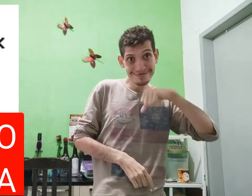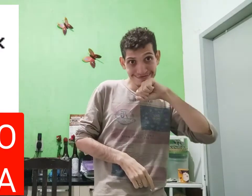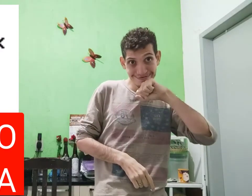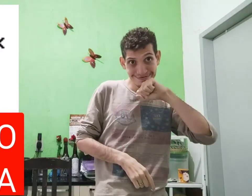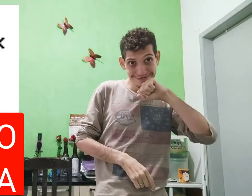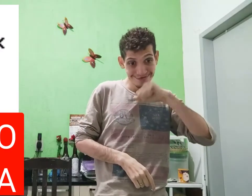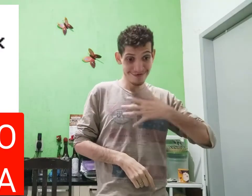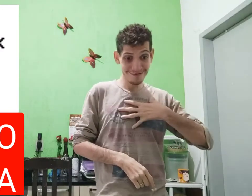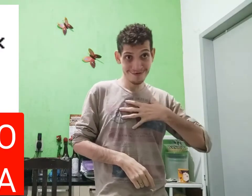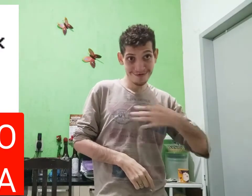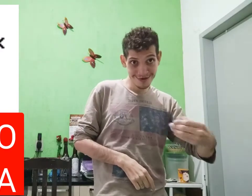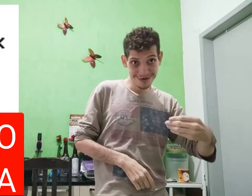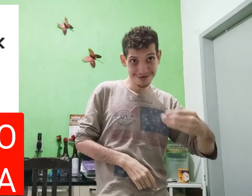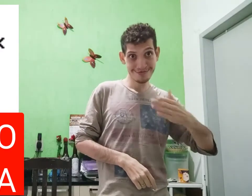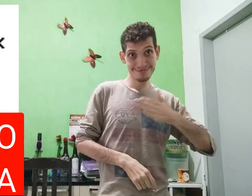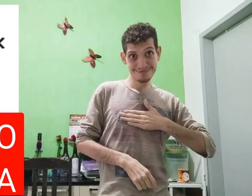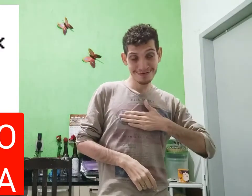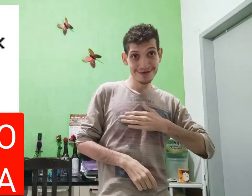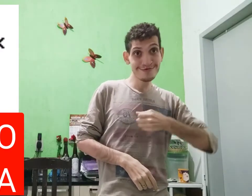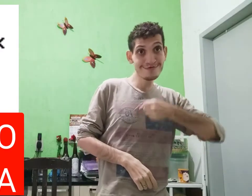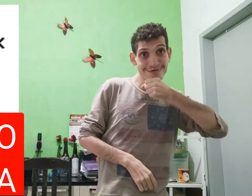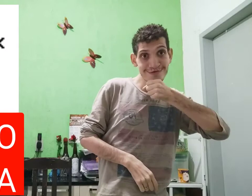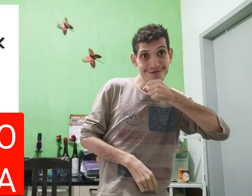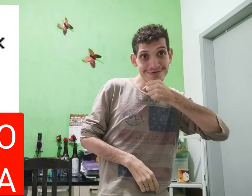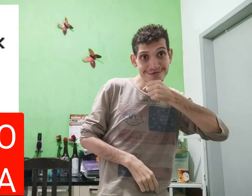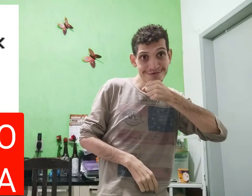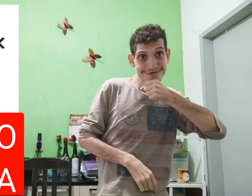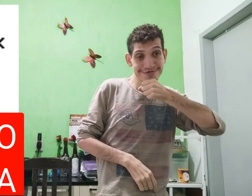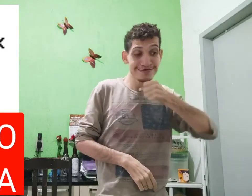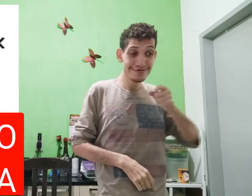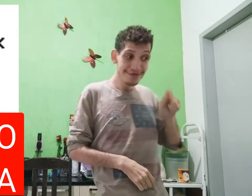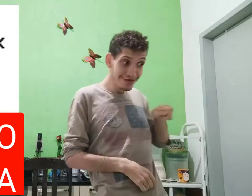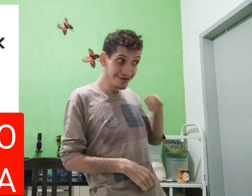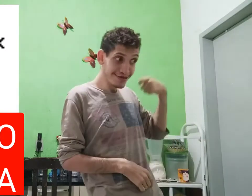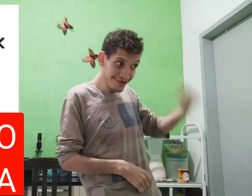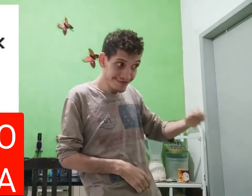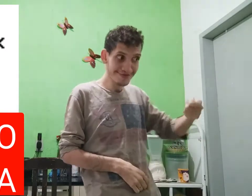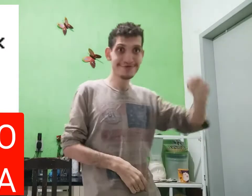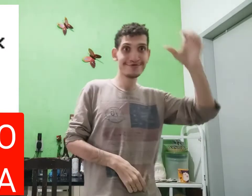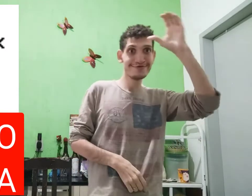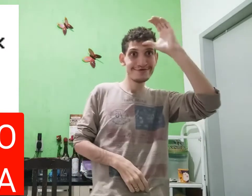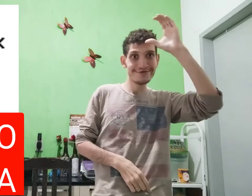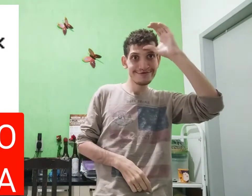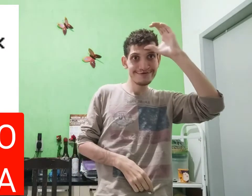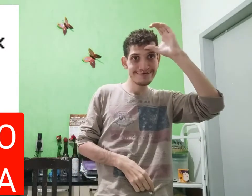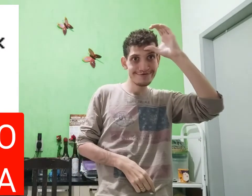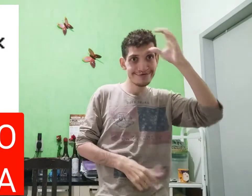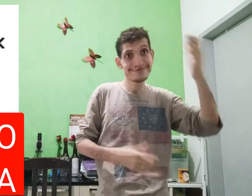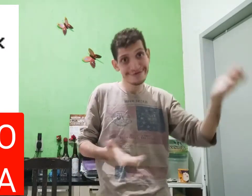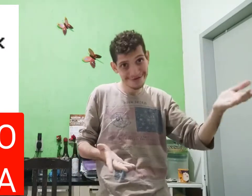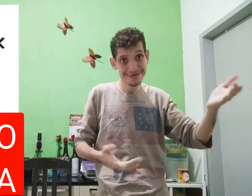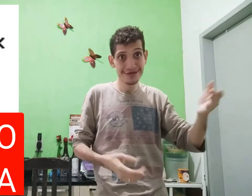irmã da minha mãe, filha, minha avó, então, o sinal é ia,